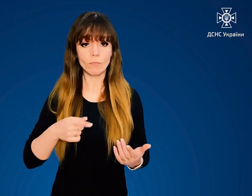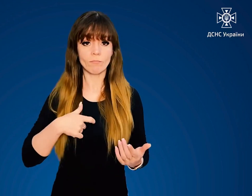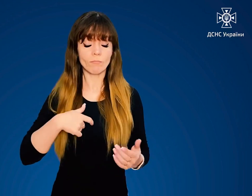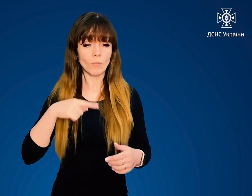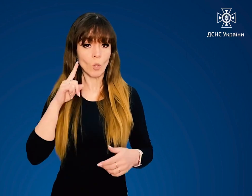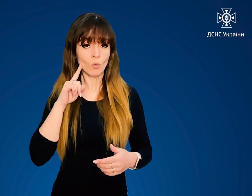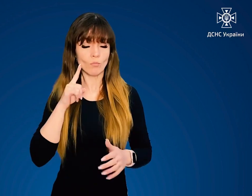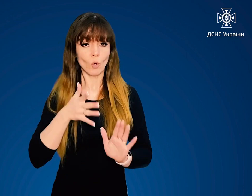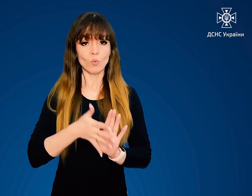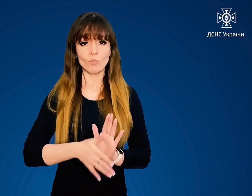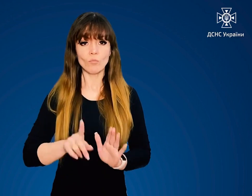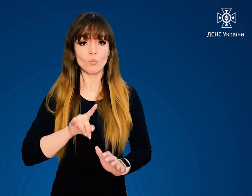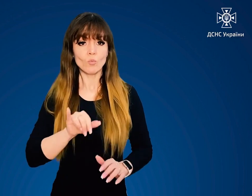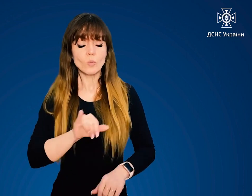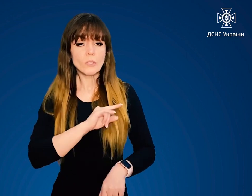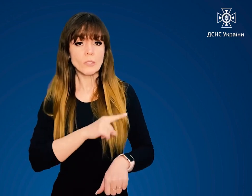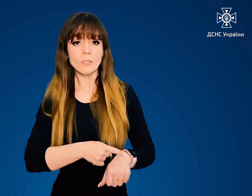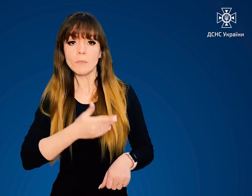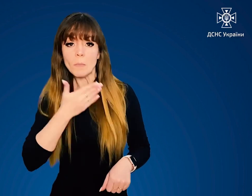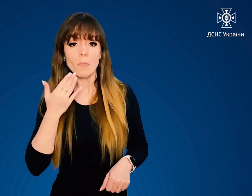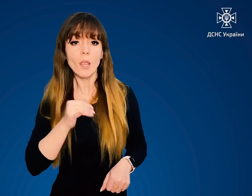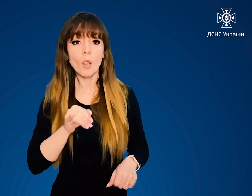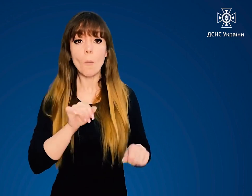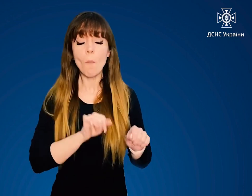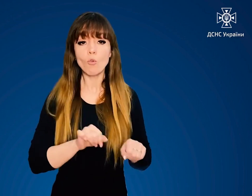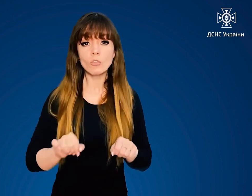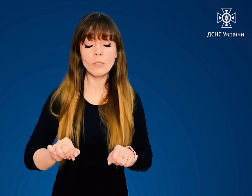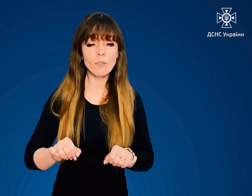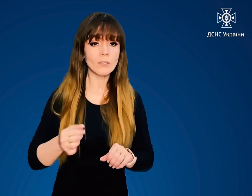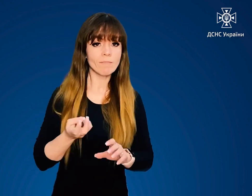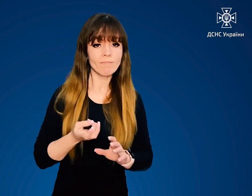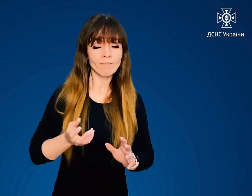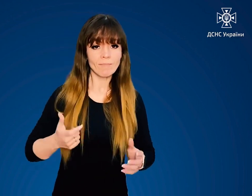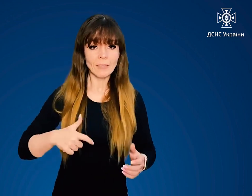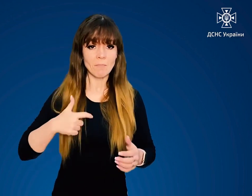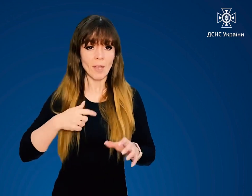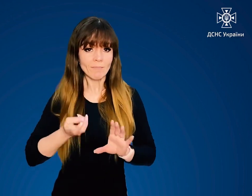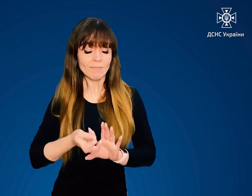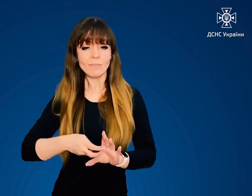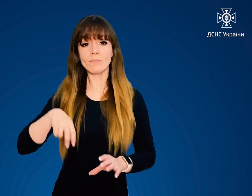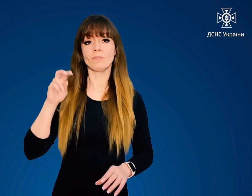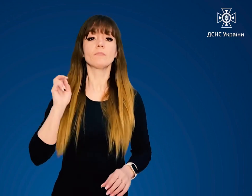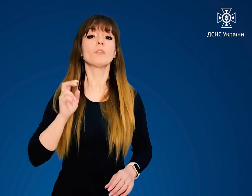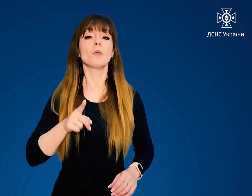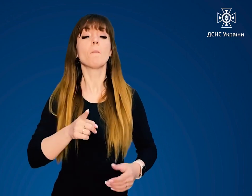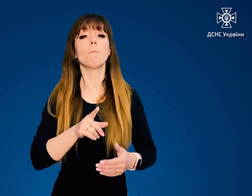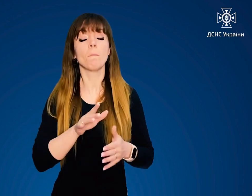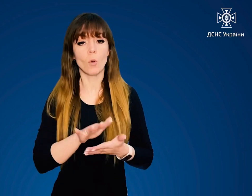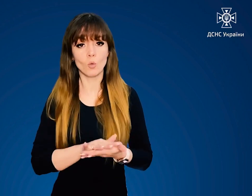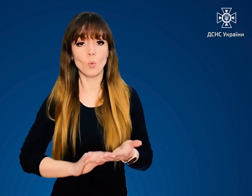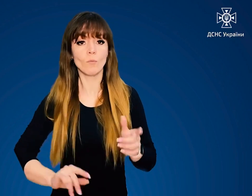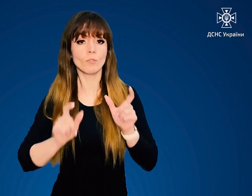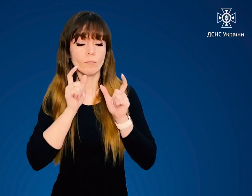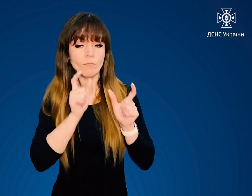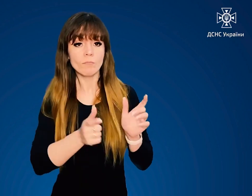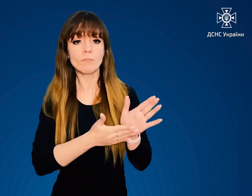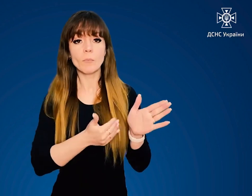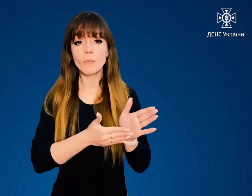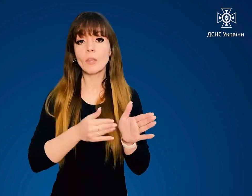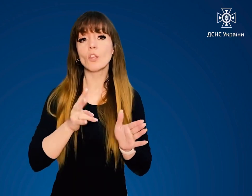розумієте, що немає сил і можливості вибратися самотужки, продовжуйте кликати на допомогу